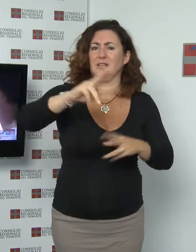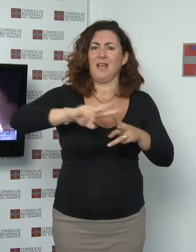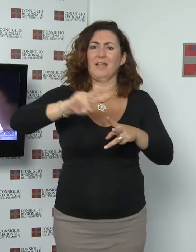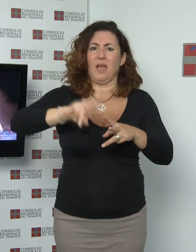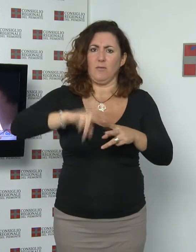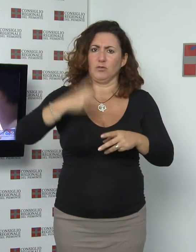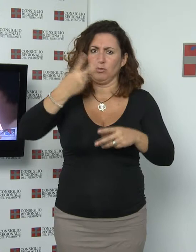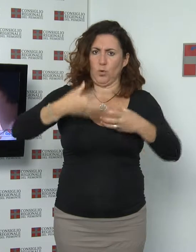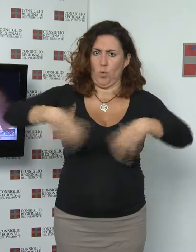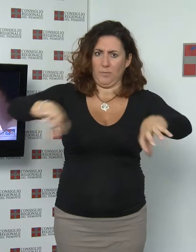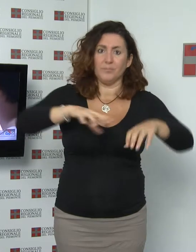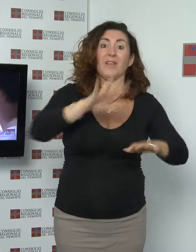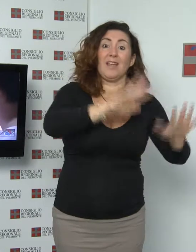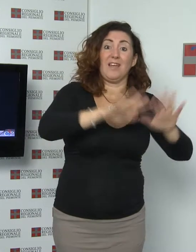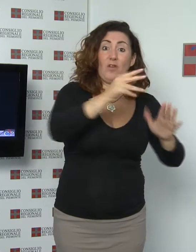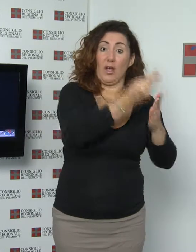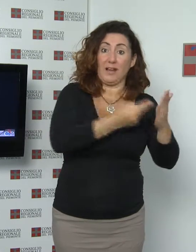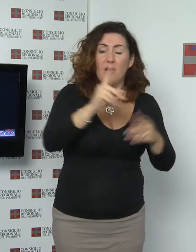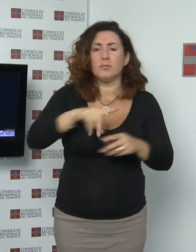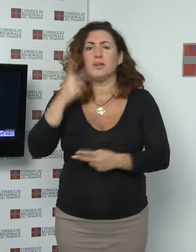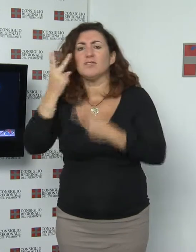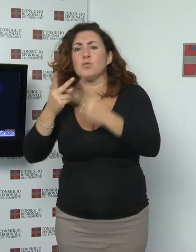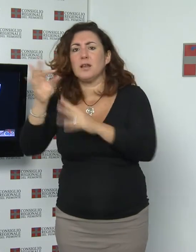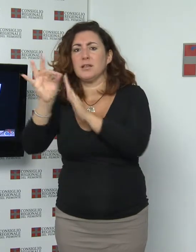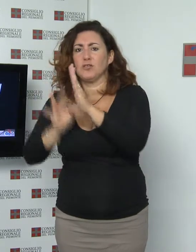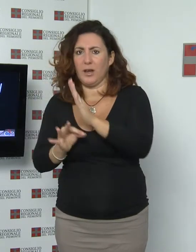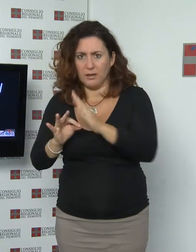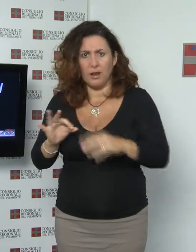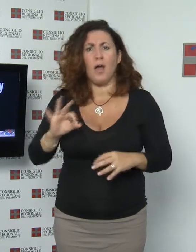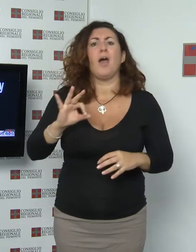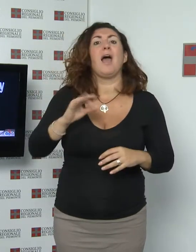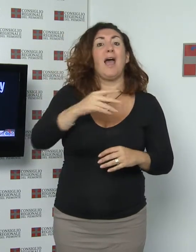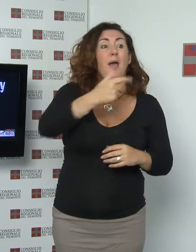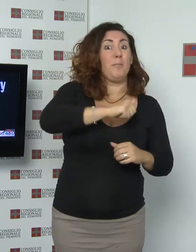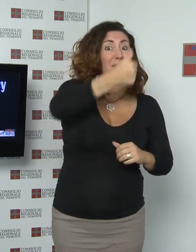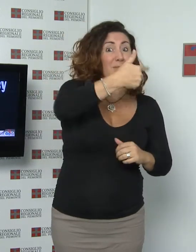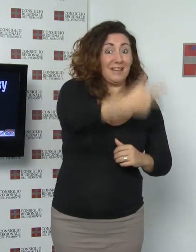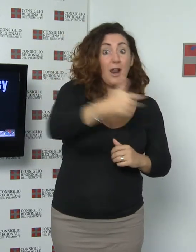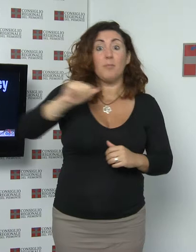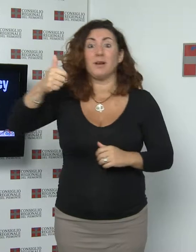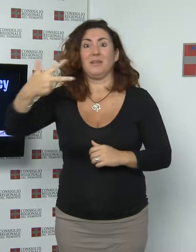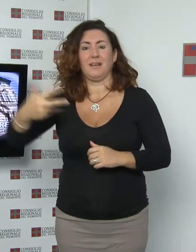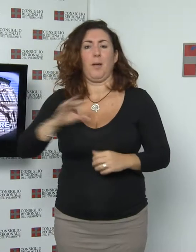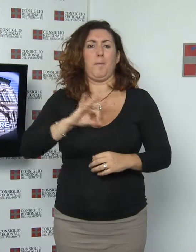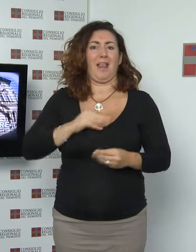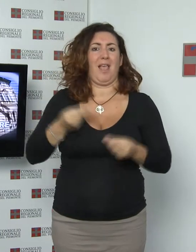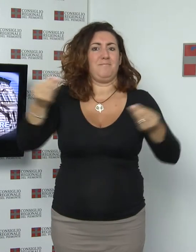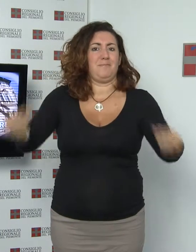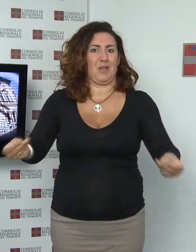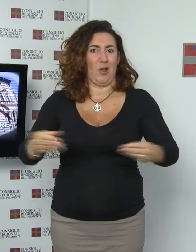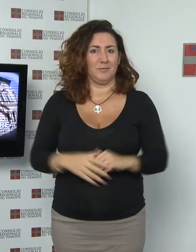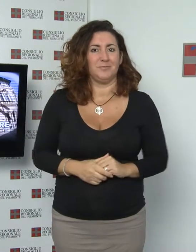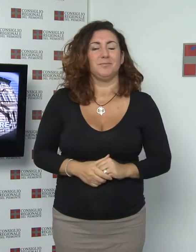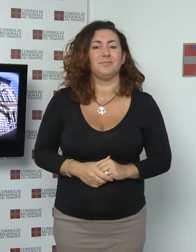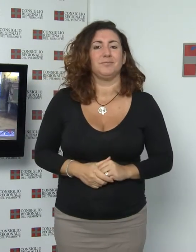categorie, infografica e visualizzazione dati e premierà i migliori tre lavori di ogni categoria. Piffetti,